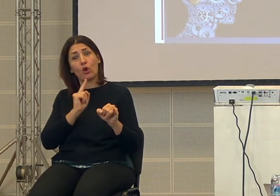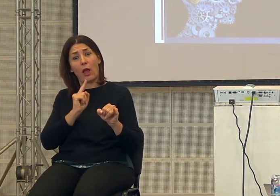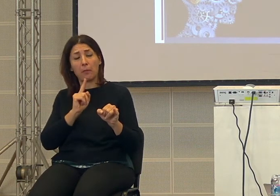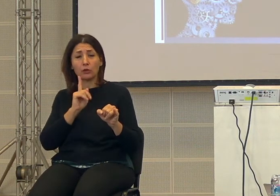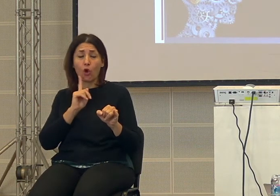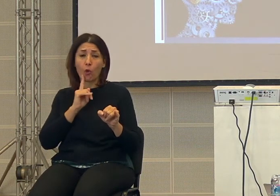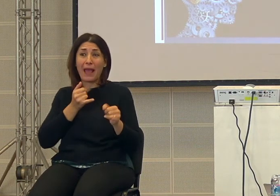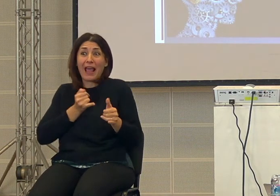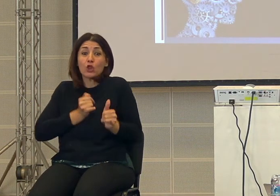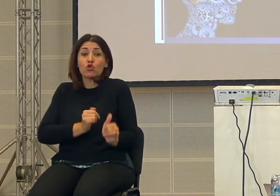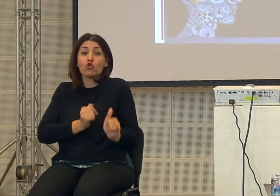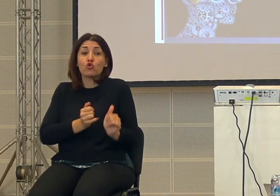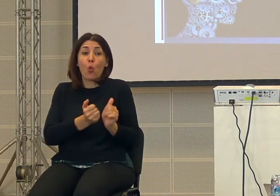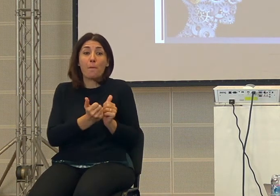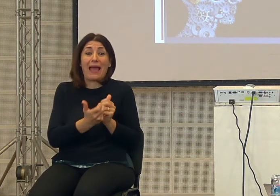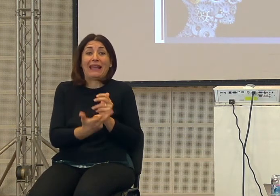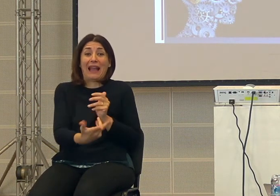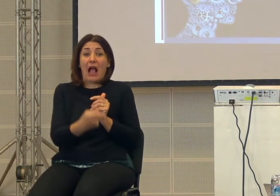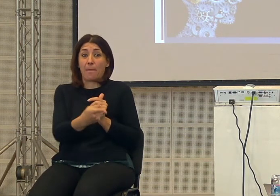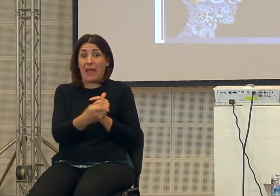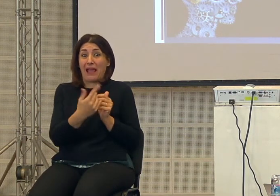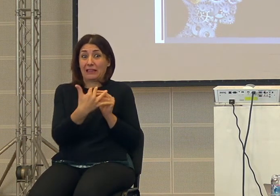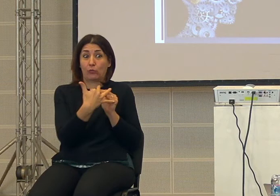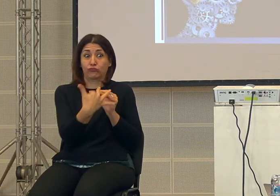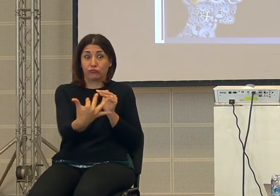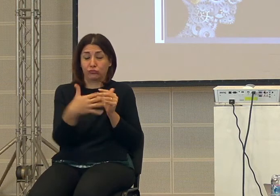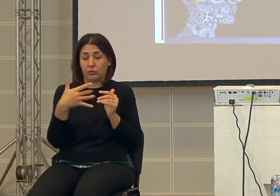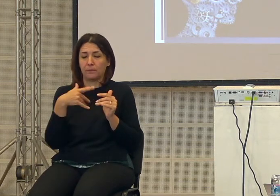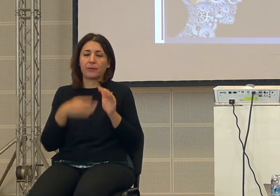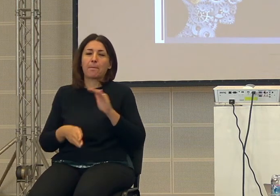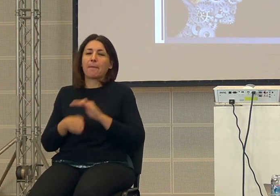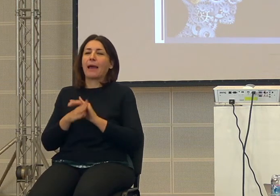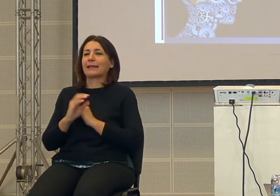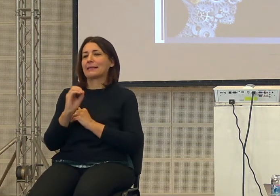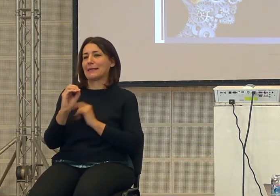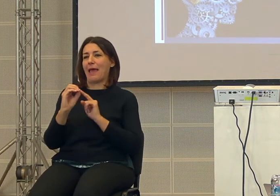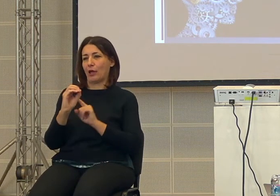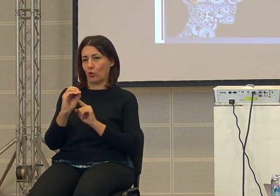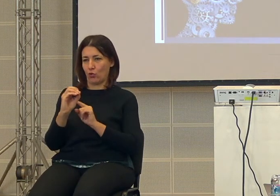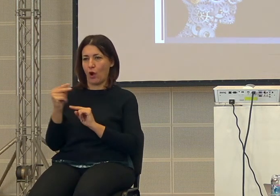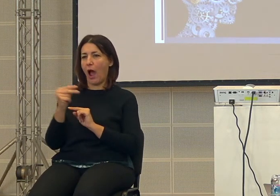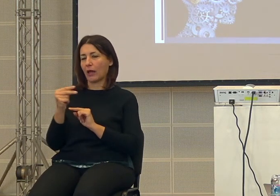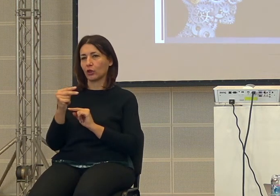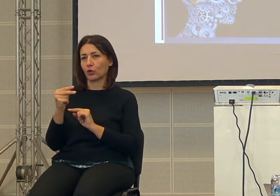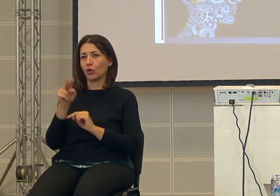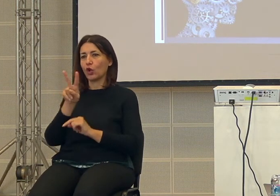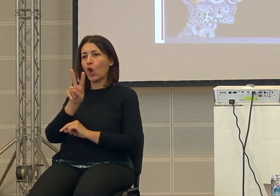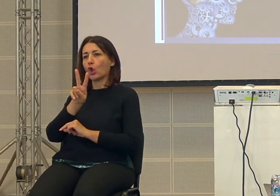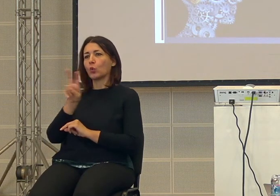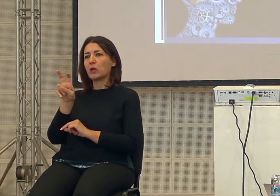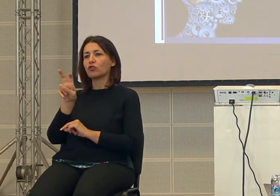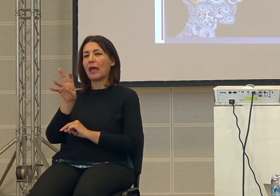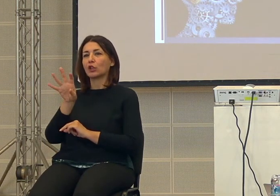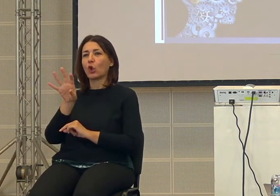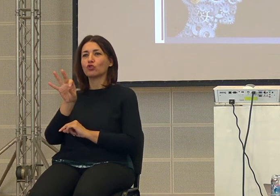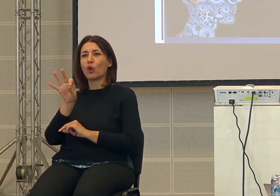perché se noi guardiamo dal anno zero erano 200 300 250 milioni